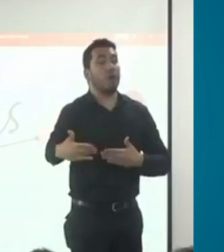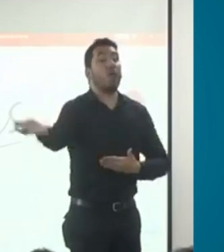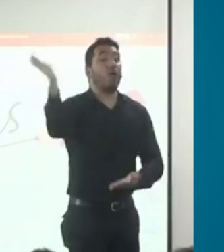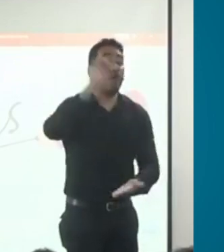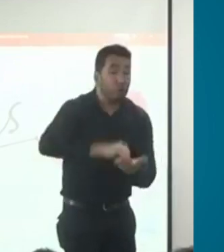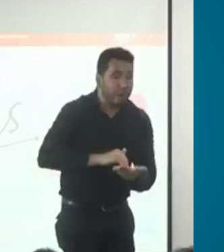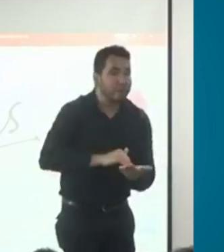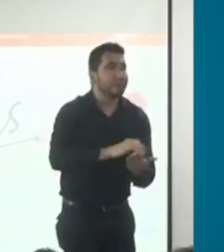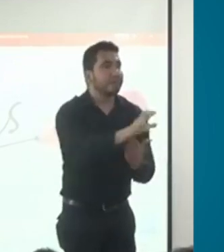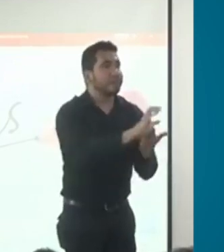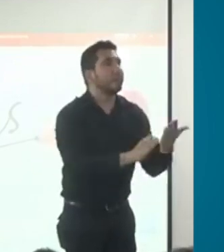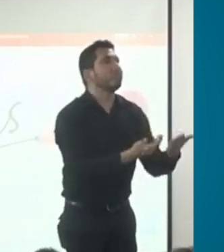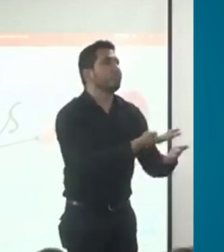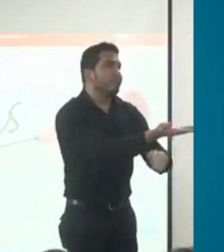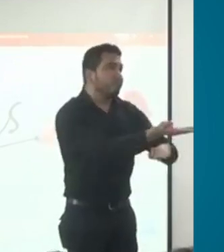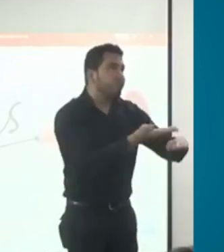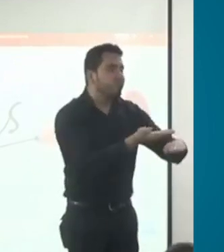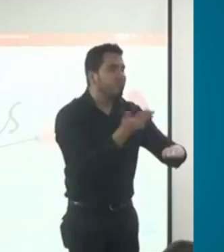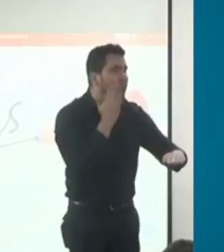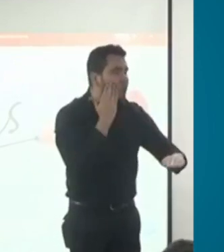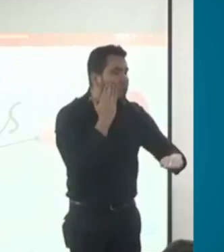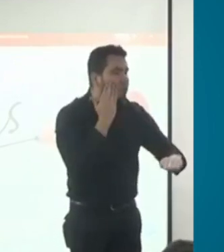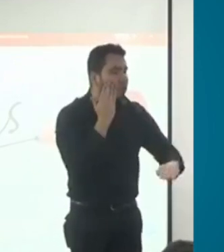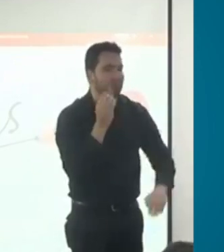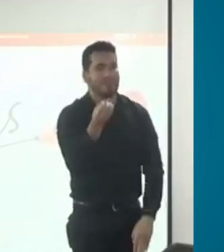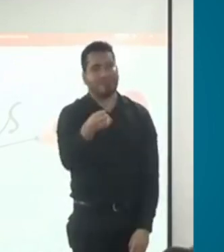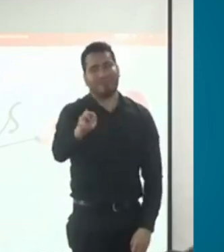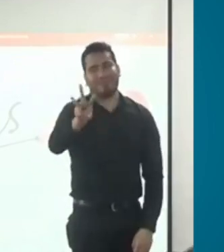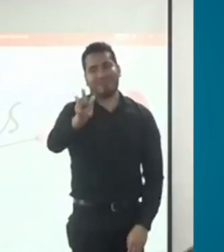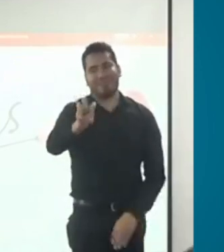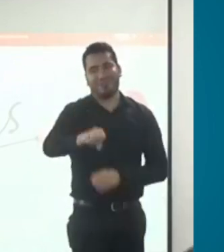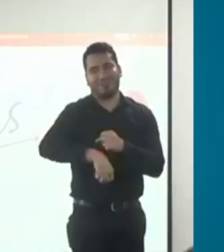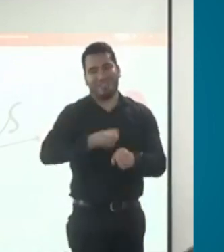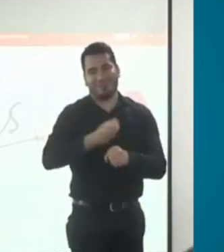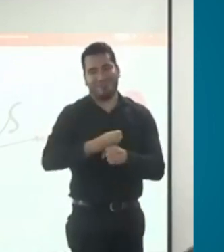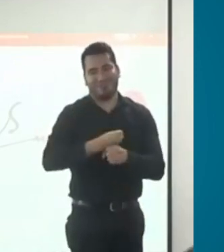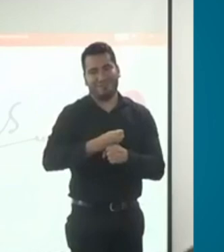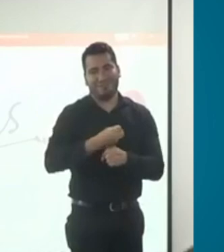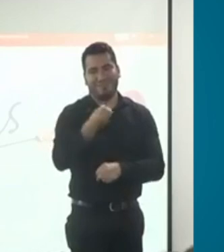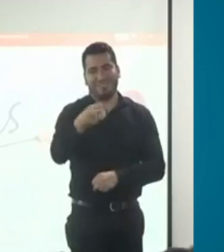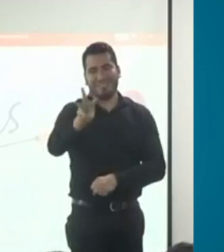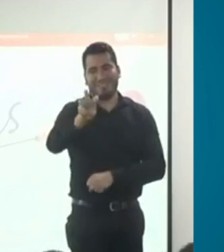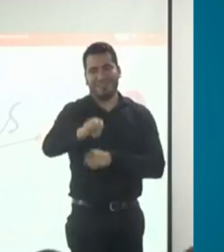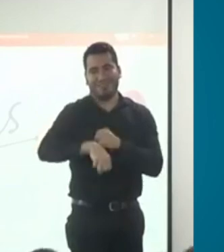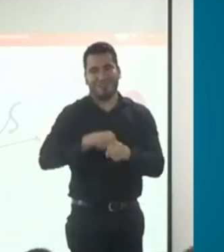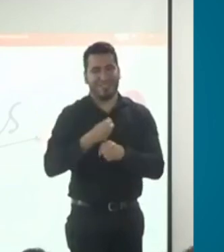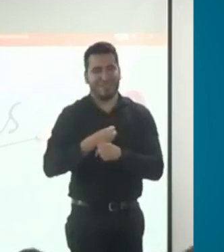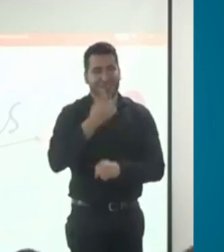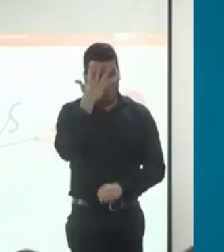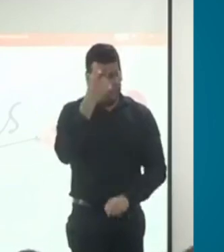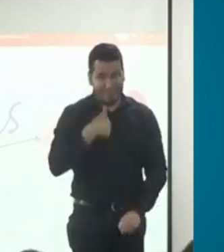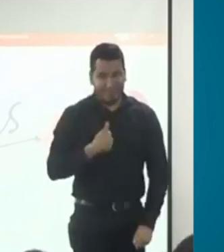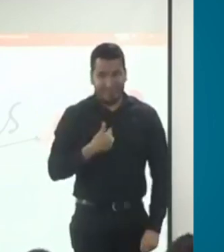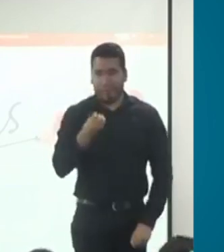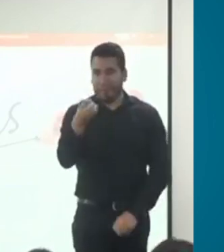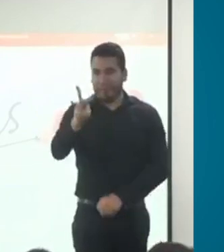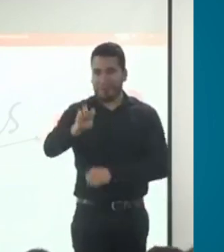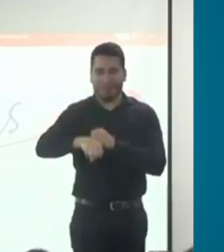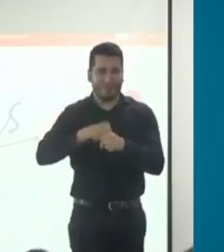18 años, que es cuando hay unos cambios en los roles ocupacionales y demás de la persona. Y el